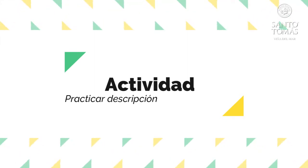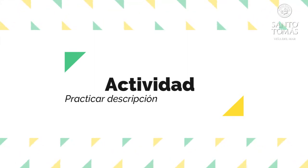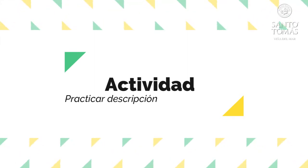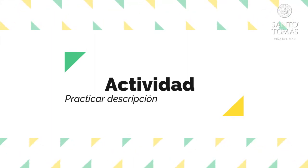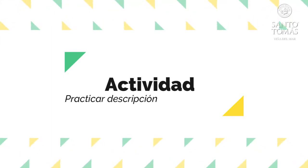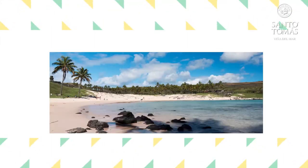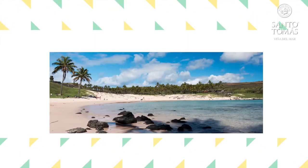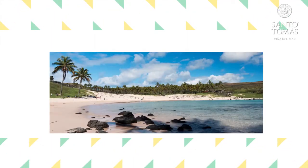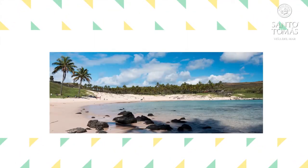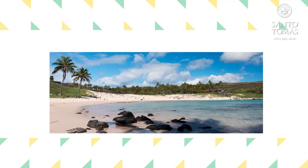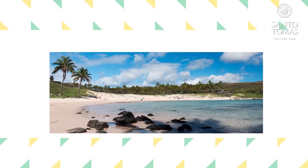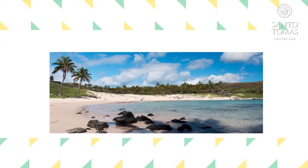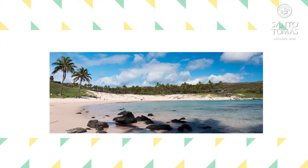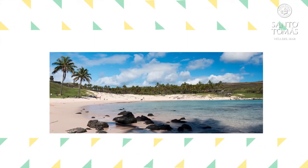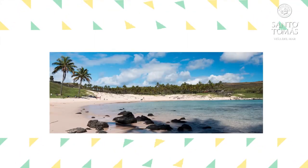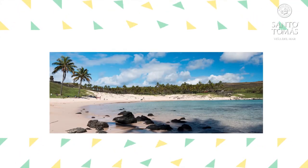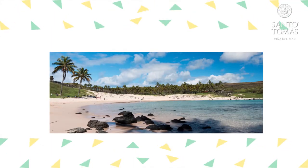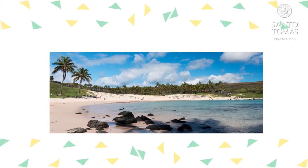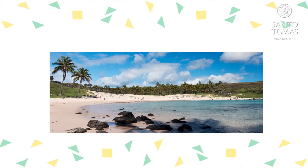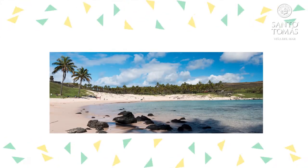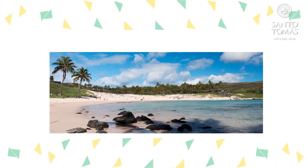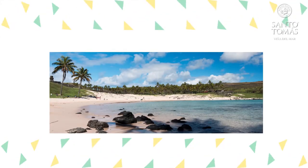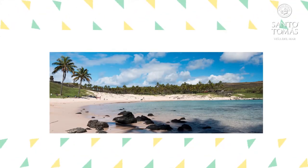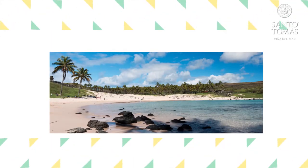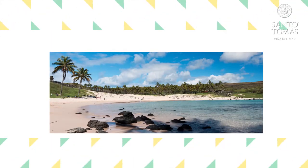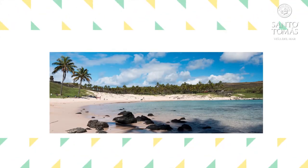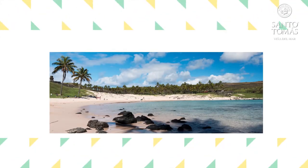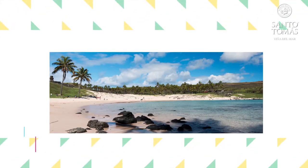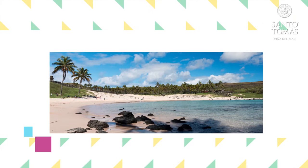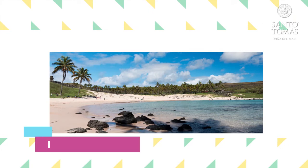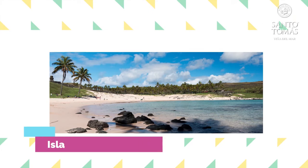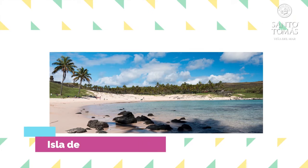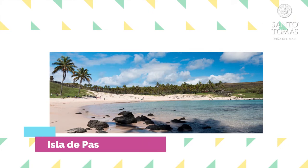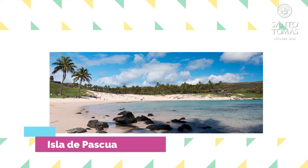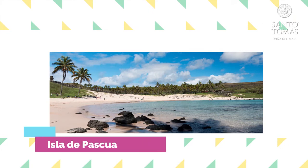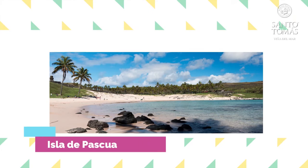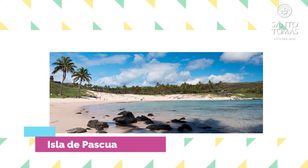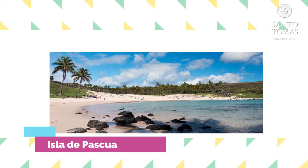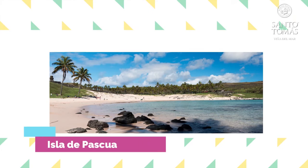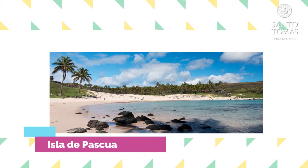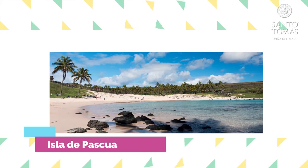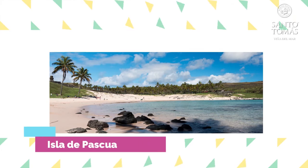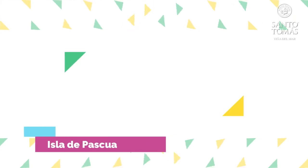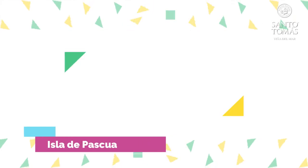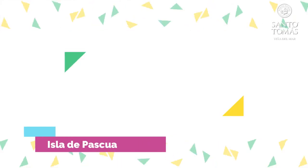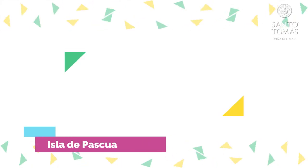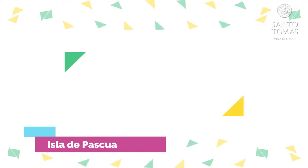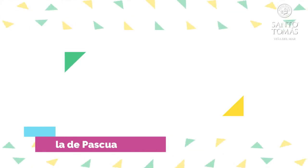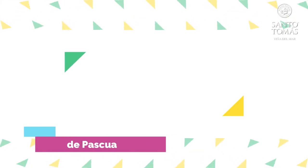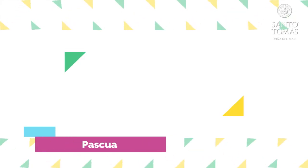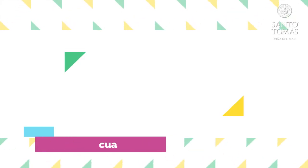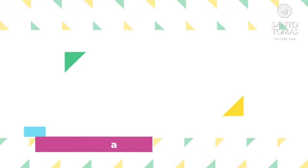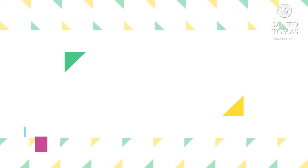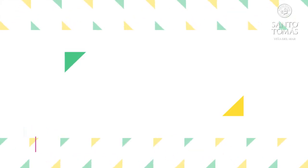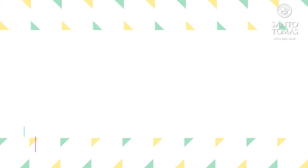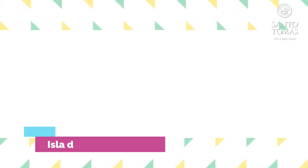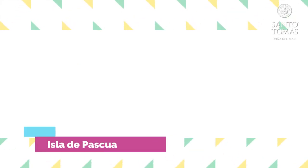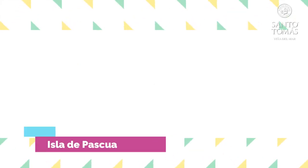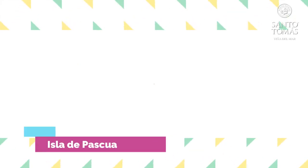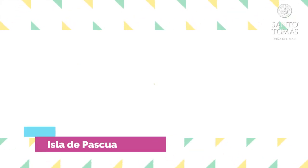aquello. Vamos a mostrar la siguiente fotografía. Obsérvela bien. Que esta fotografía corresponde a la isla de Pascua.